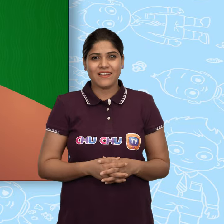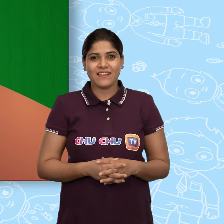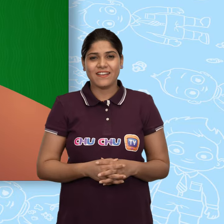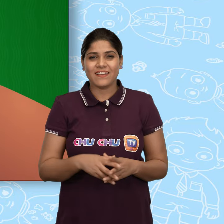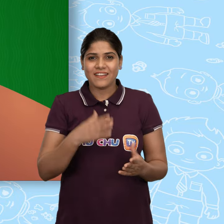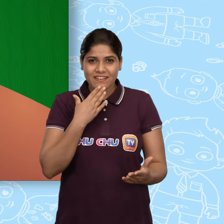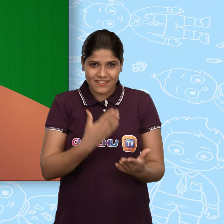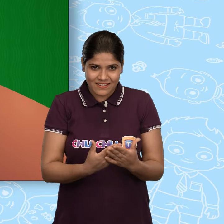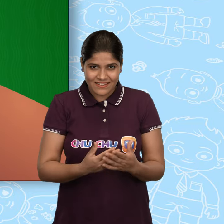धेन्यवाद